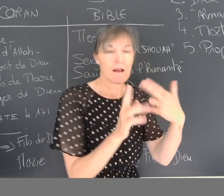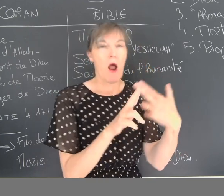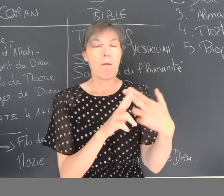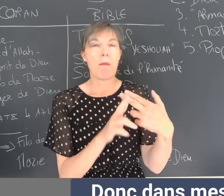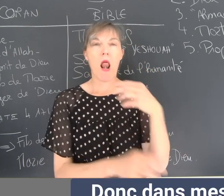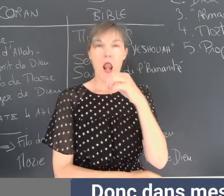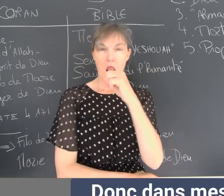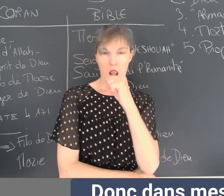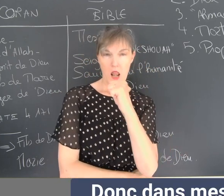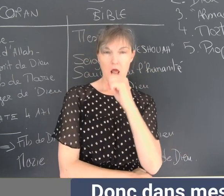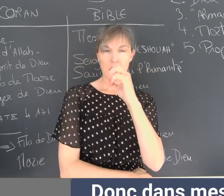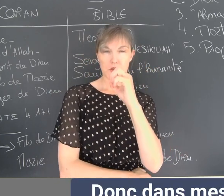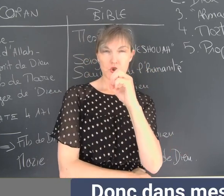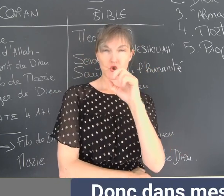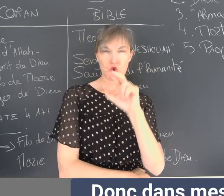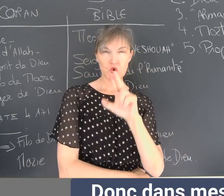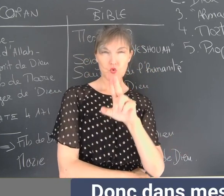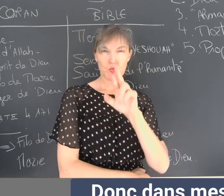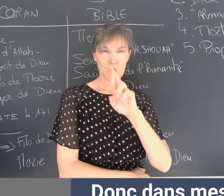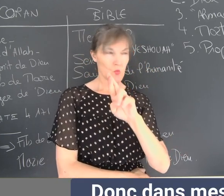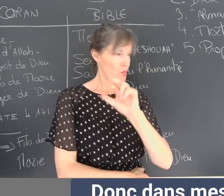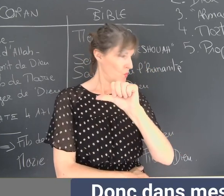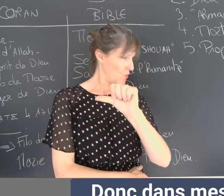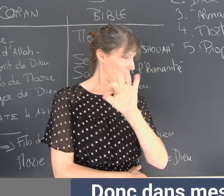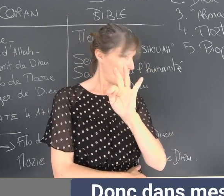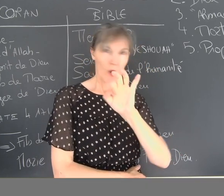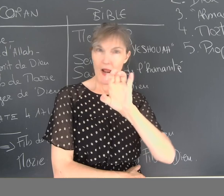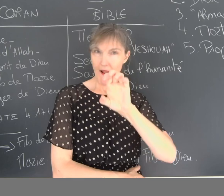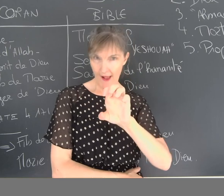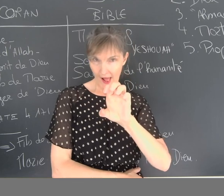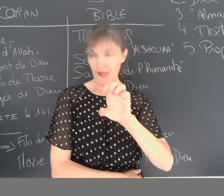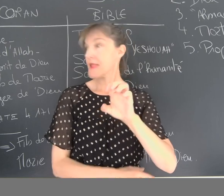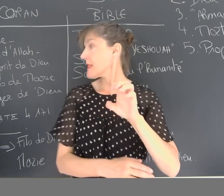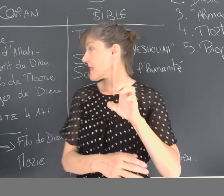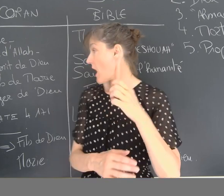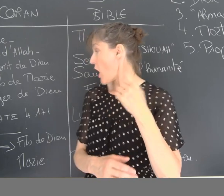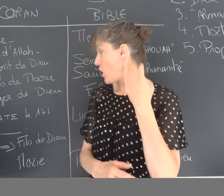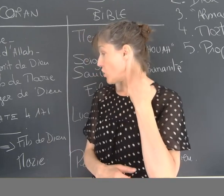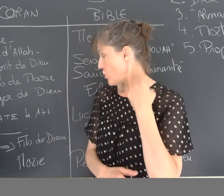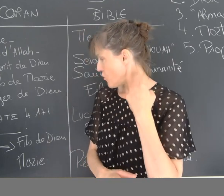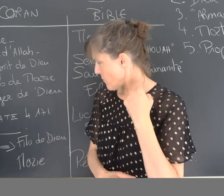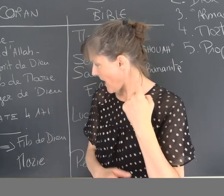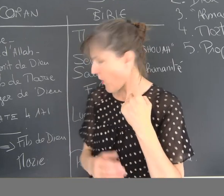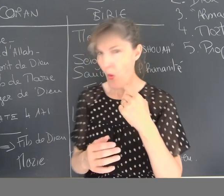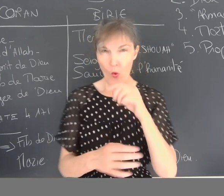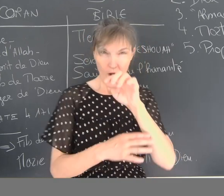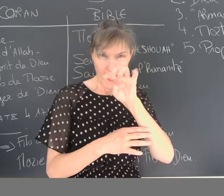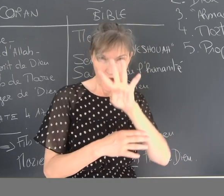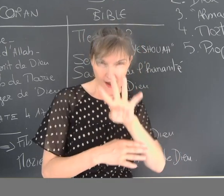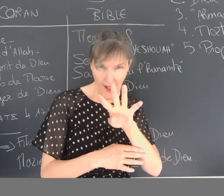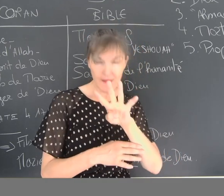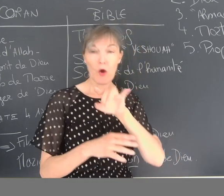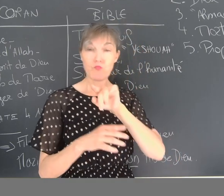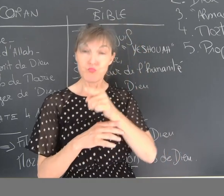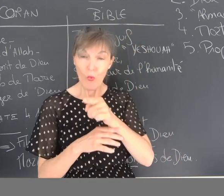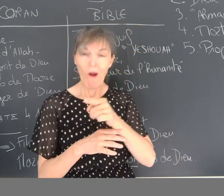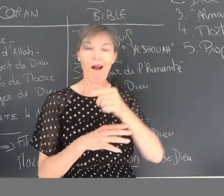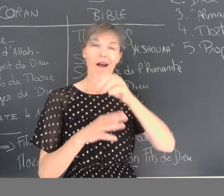Donc, dans mes lectures, on voit qu'il est mentionné la Sourate que l'on voit sur le tableau, dans le numéro 4